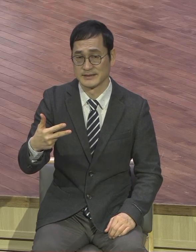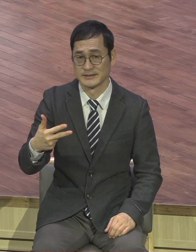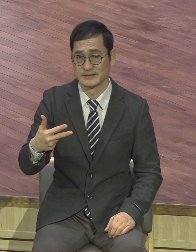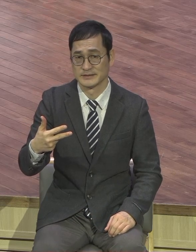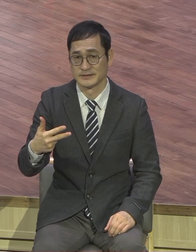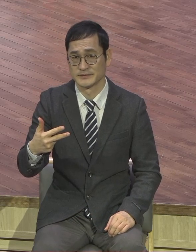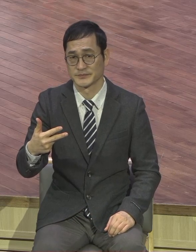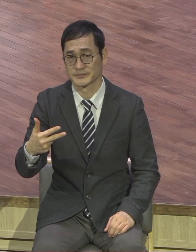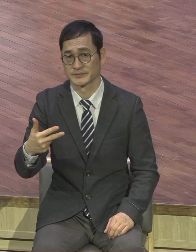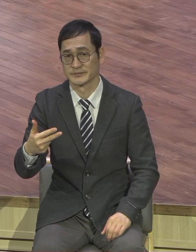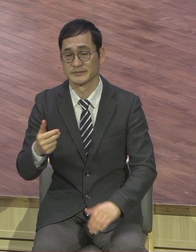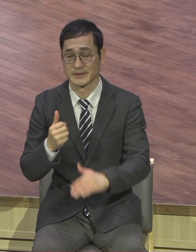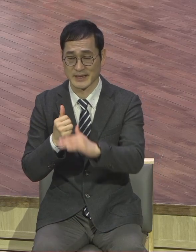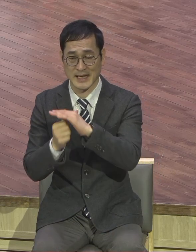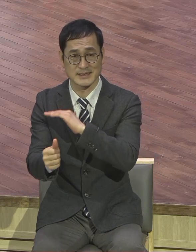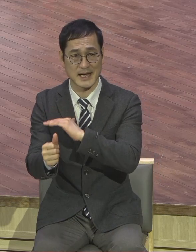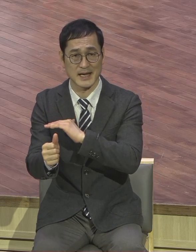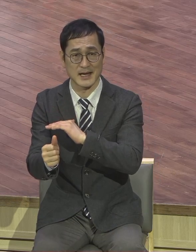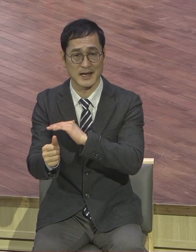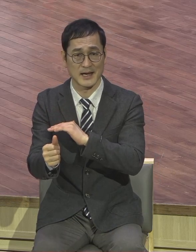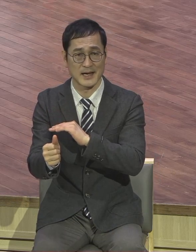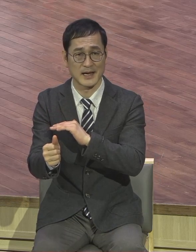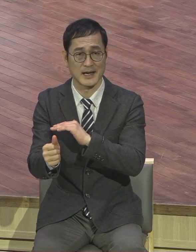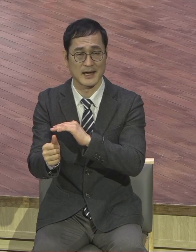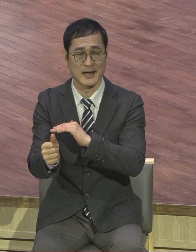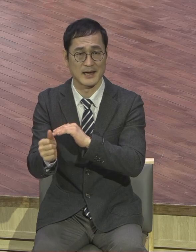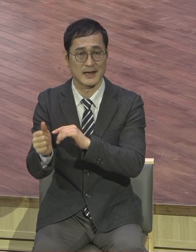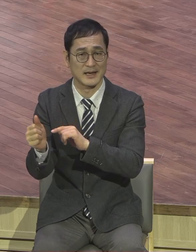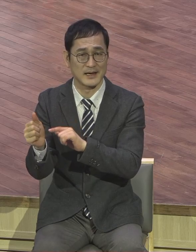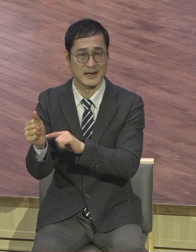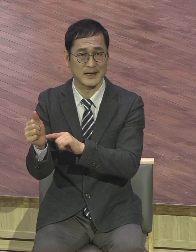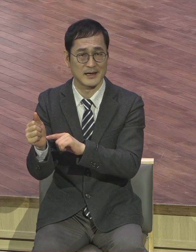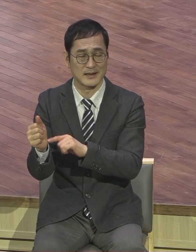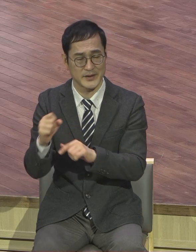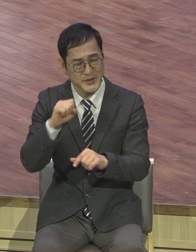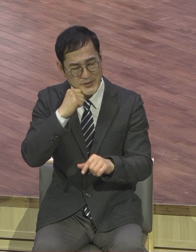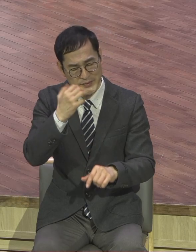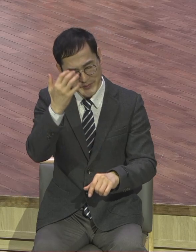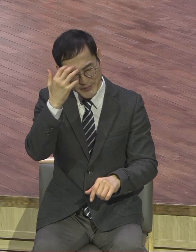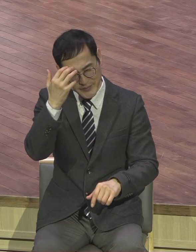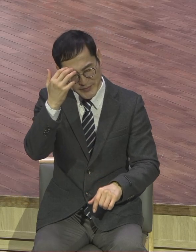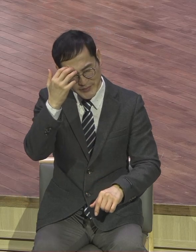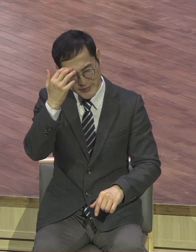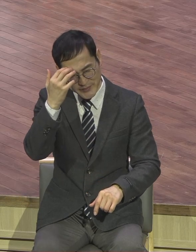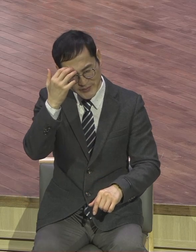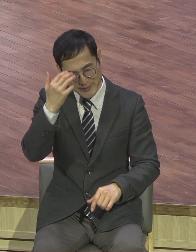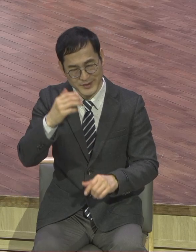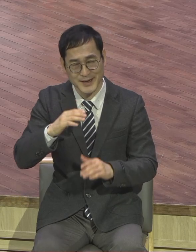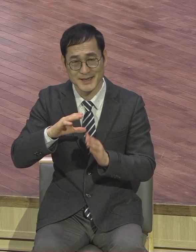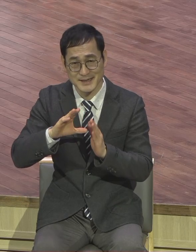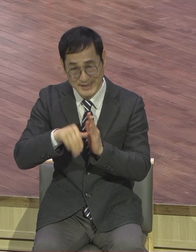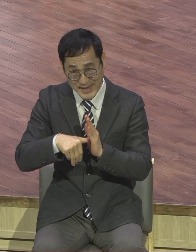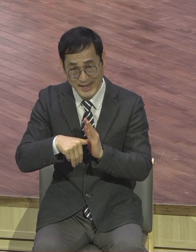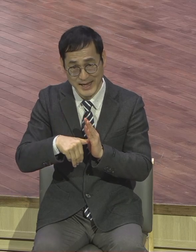이것은요 어려움 중에 그야말로 아픔이 있을 때 그것이 성장의 기회입니다.